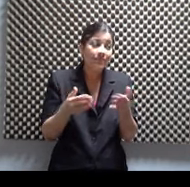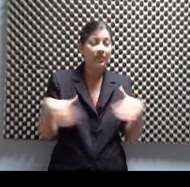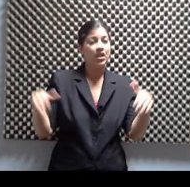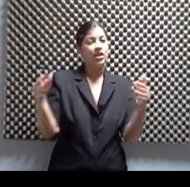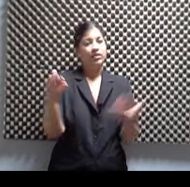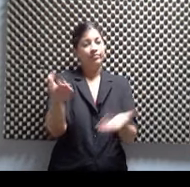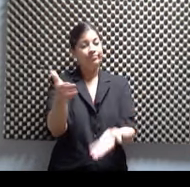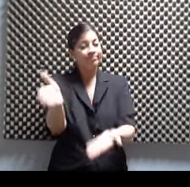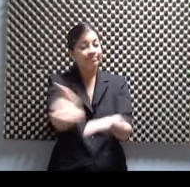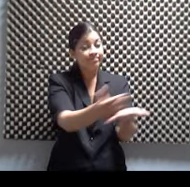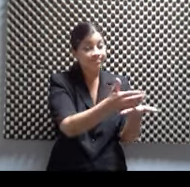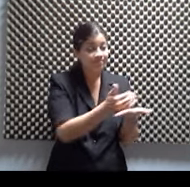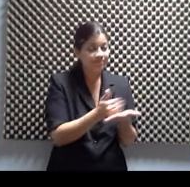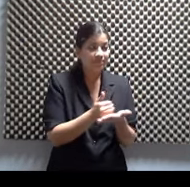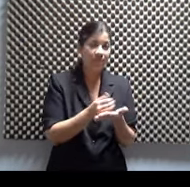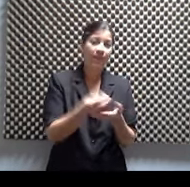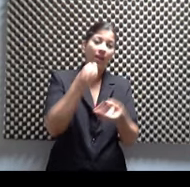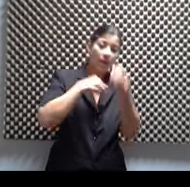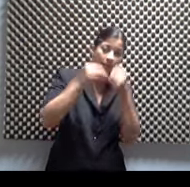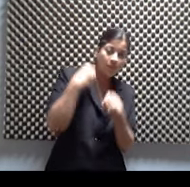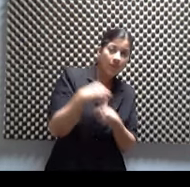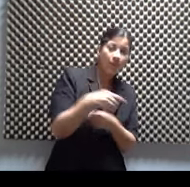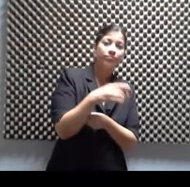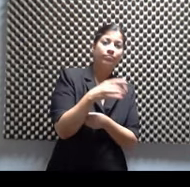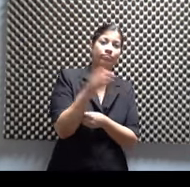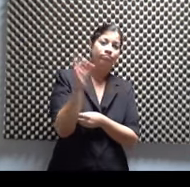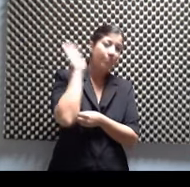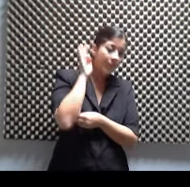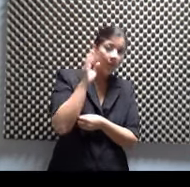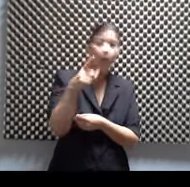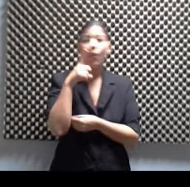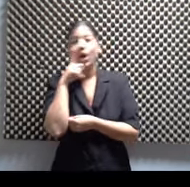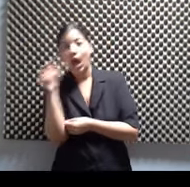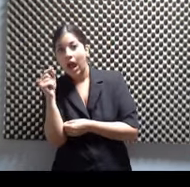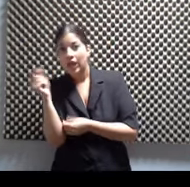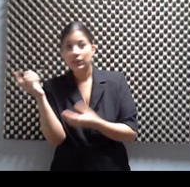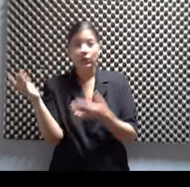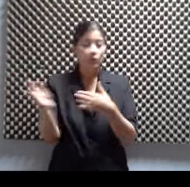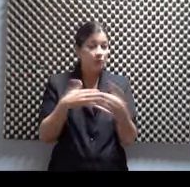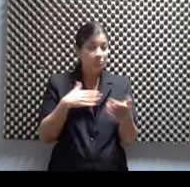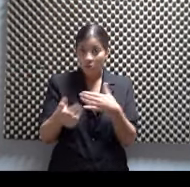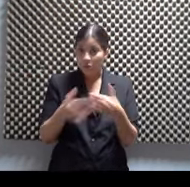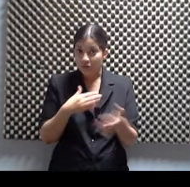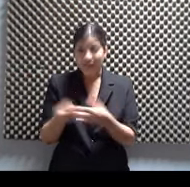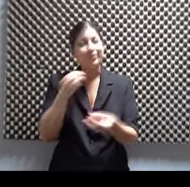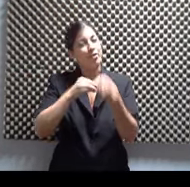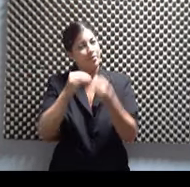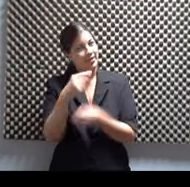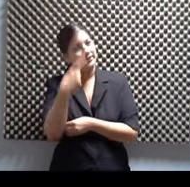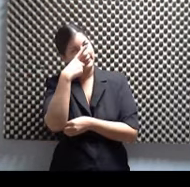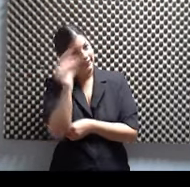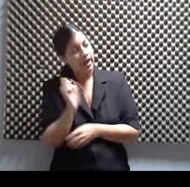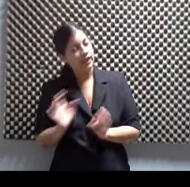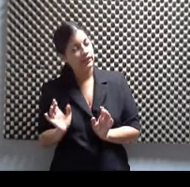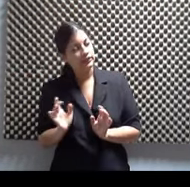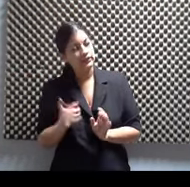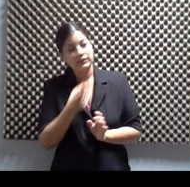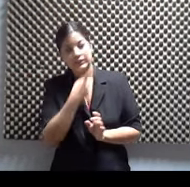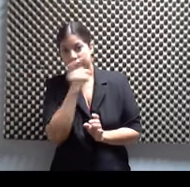perros, alimento para gatos. Seco o enlatado, no importa. No el gato ni el perro. La comida. Porque aquel siempre me mira. Sí,